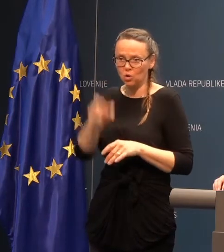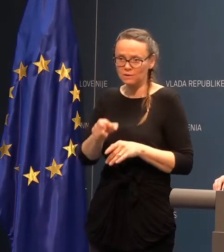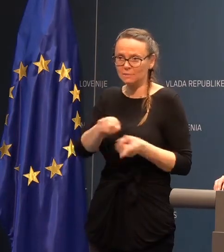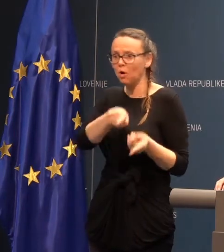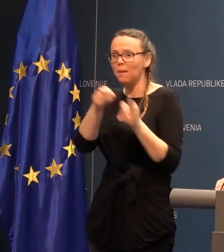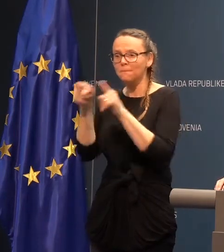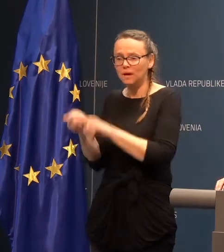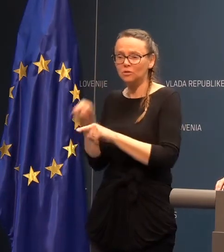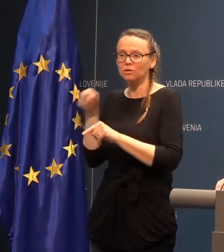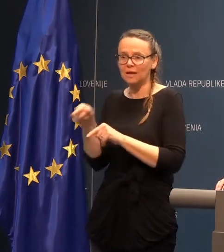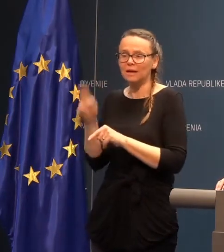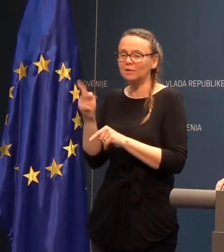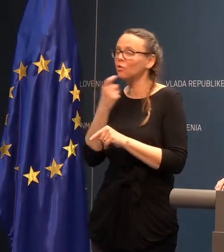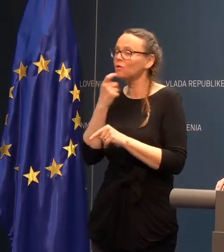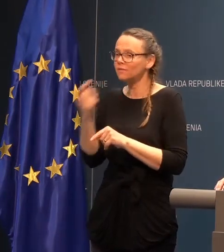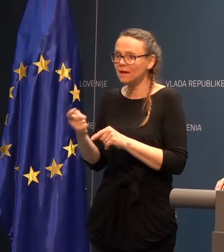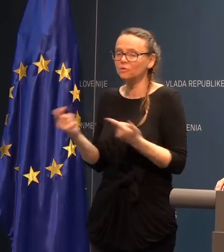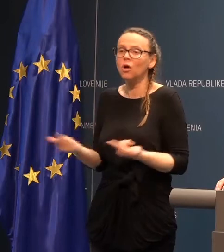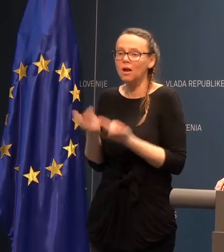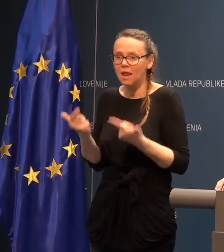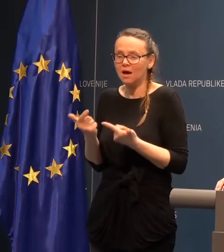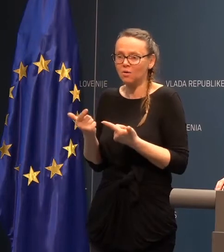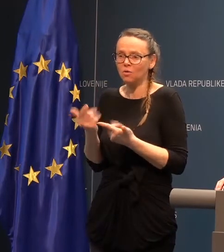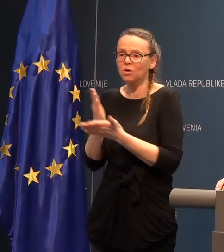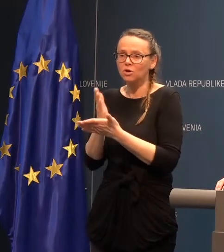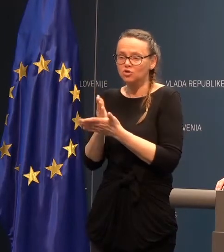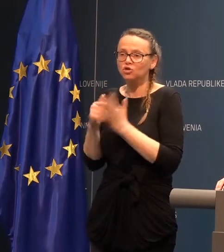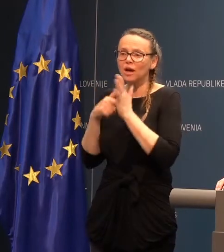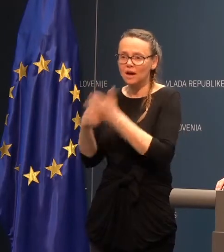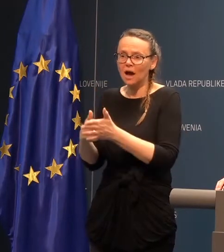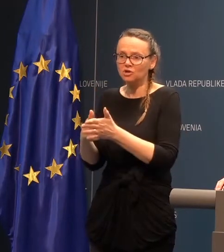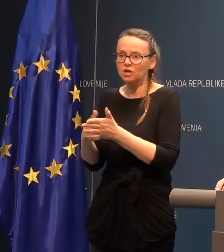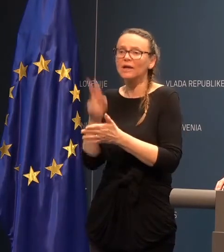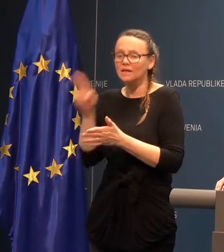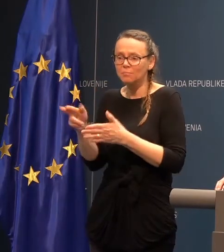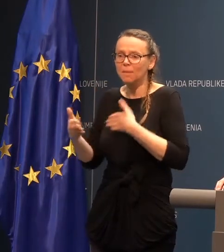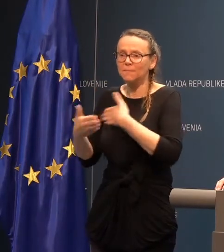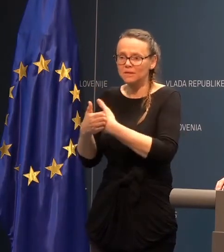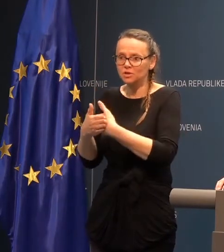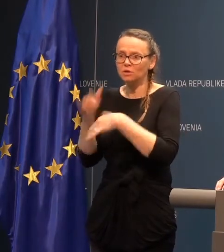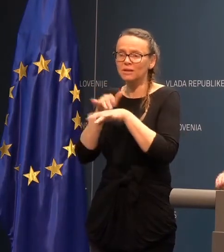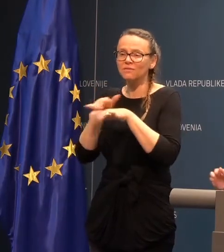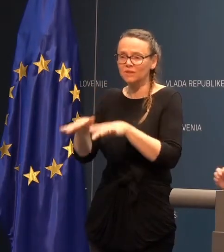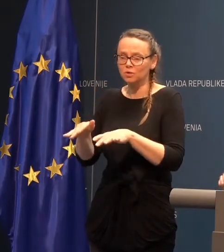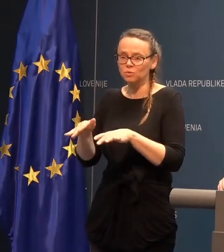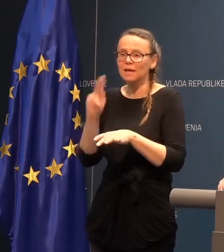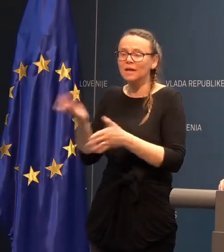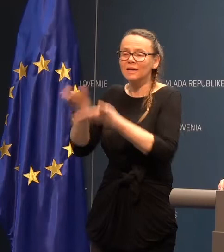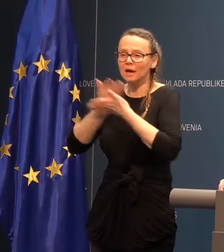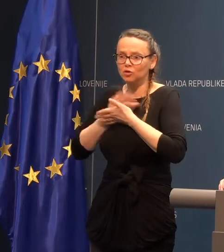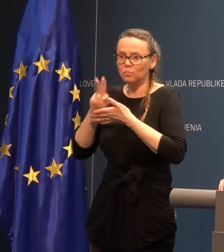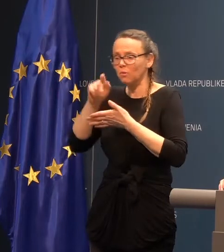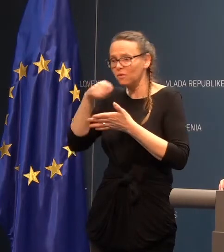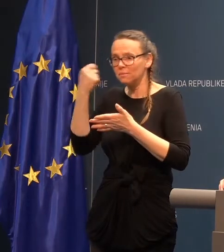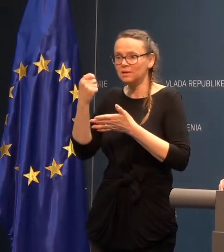pa do takrat, ko nekdo lahko sploh že zkaže, oziroma ima prisoten virus, ki ga dobimo v